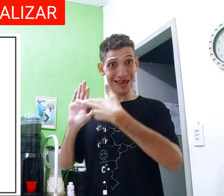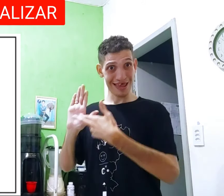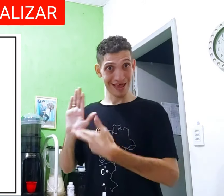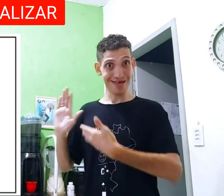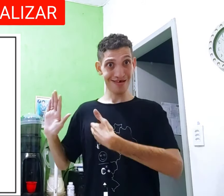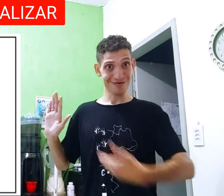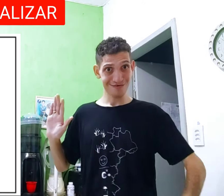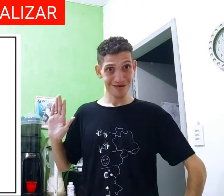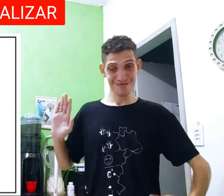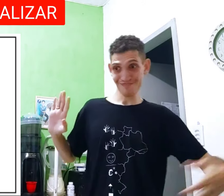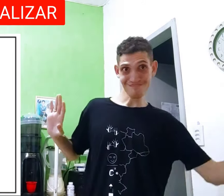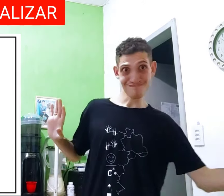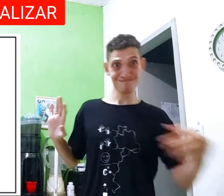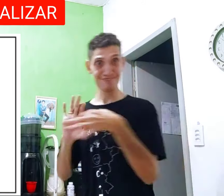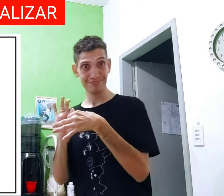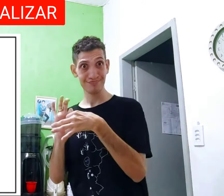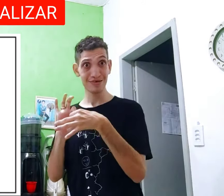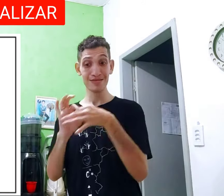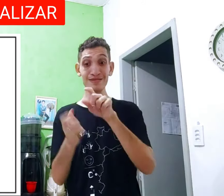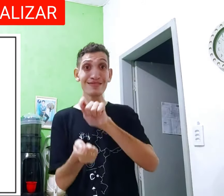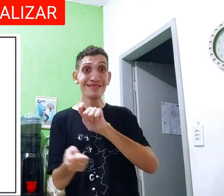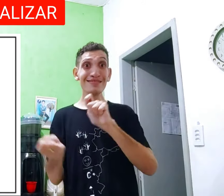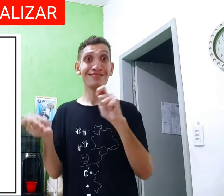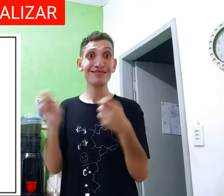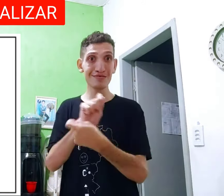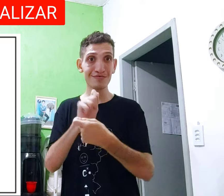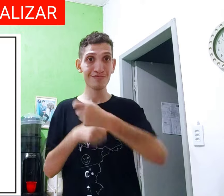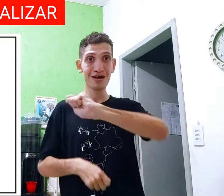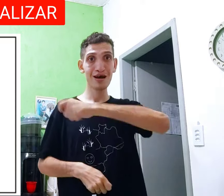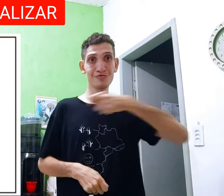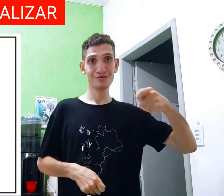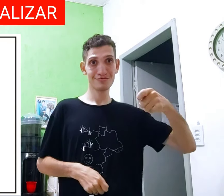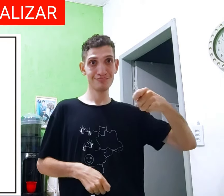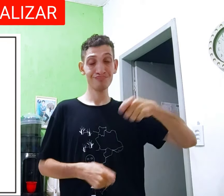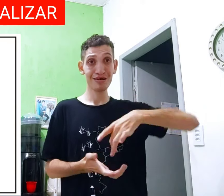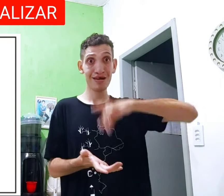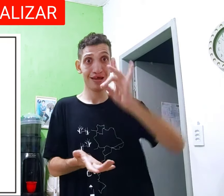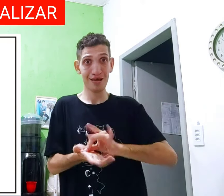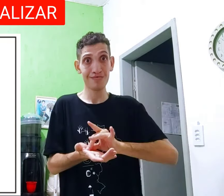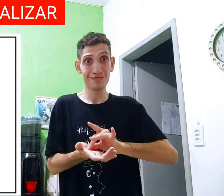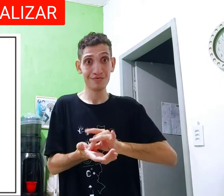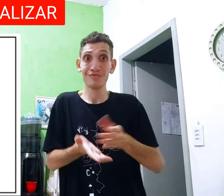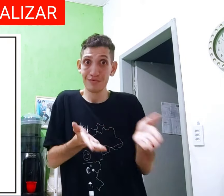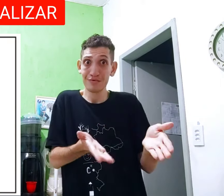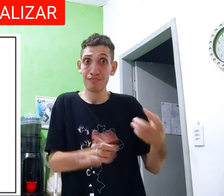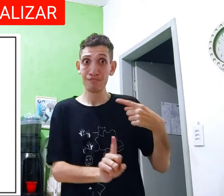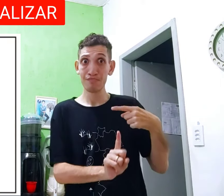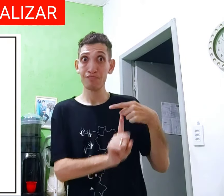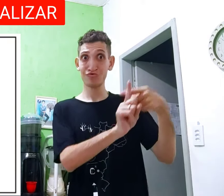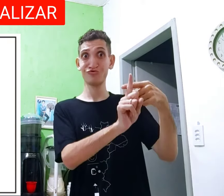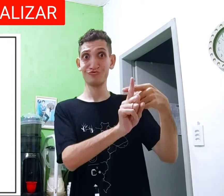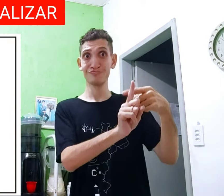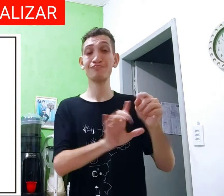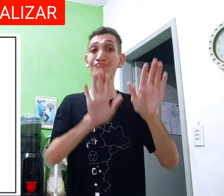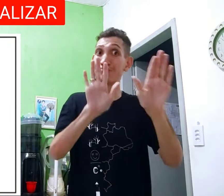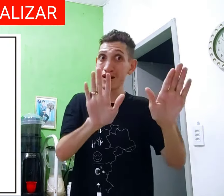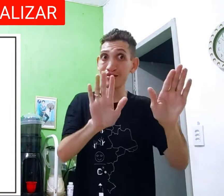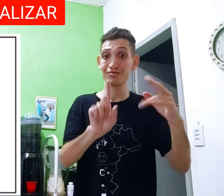grupo de surdos está institucionalizado, se transporvou em uma associação real, então, isso é